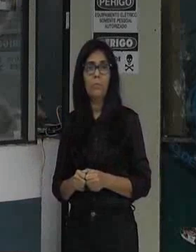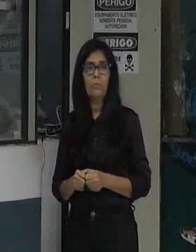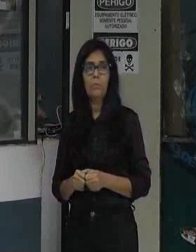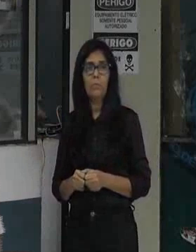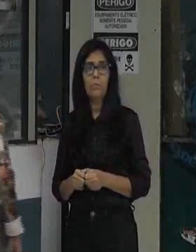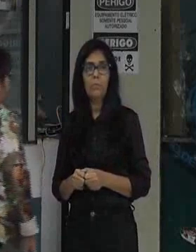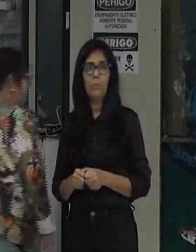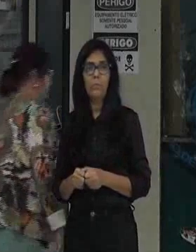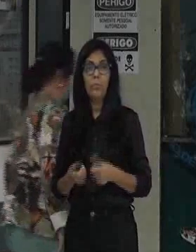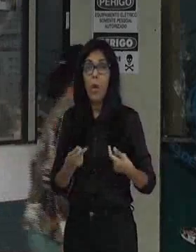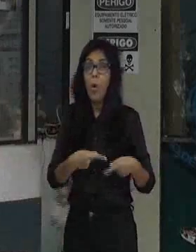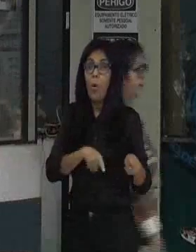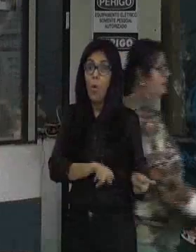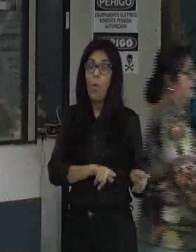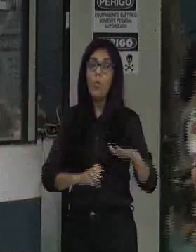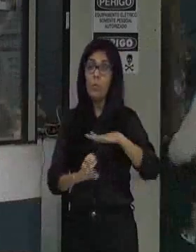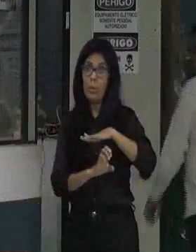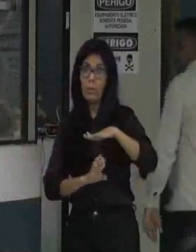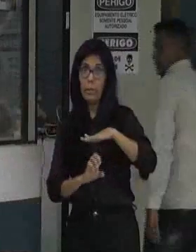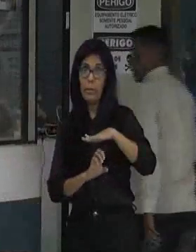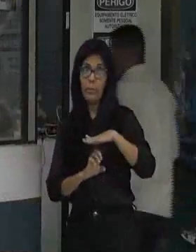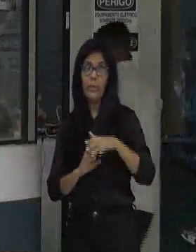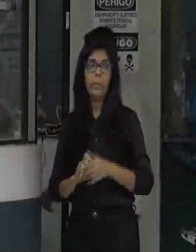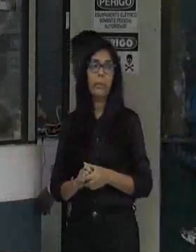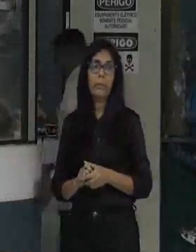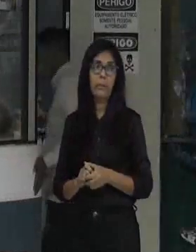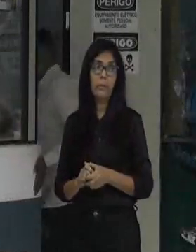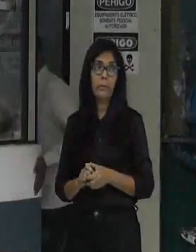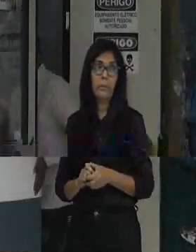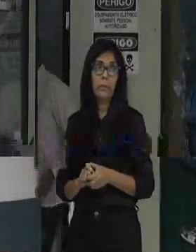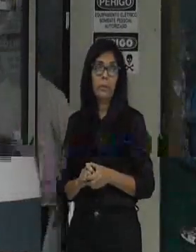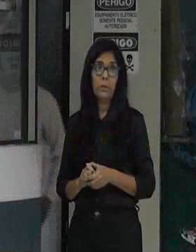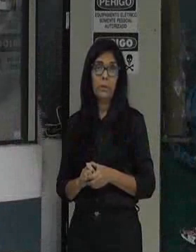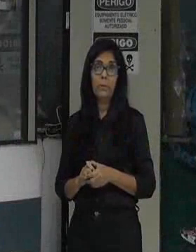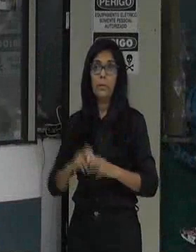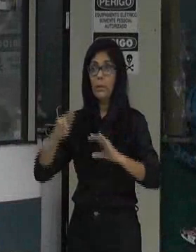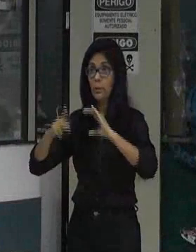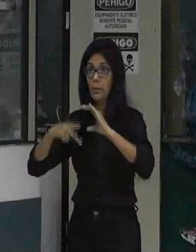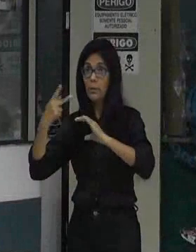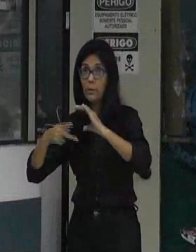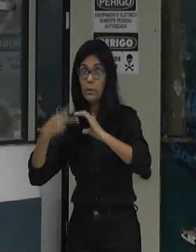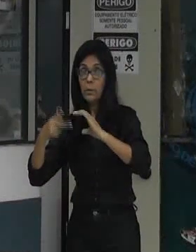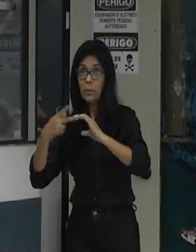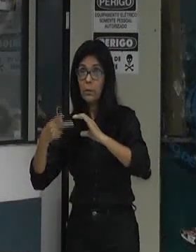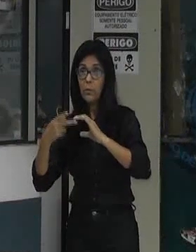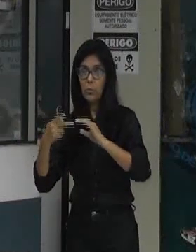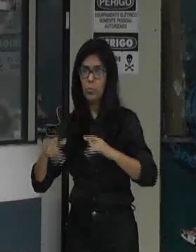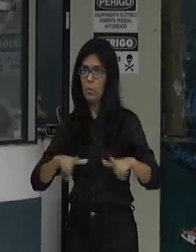o propósito dessas empresas na carga legislativa tem uma atenção